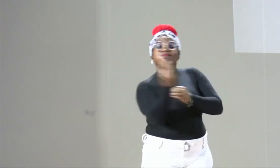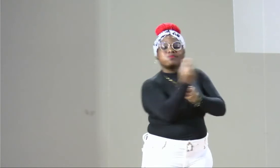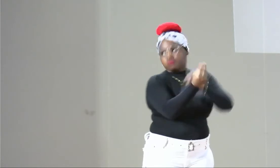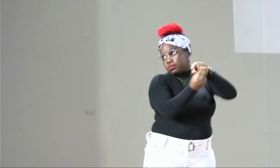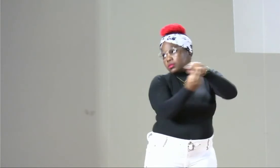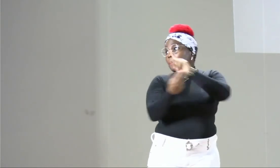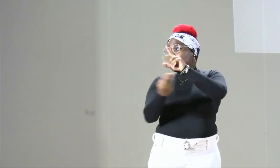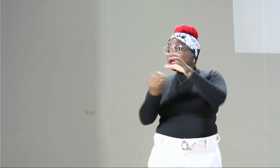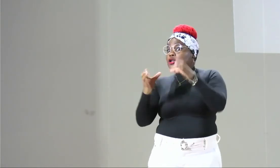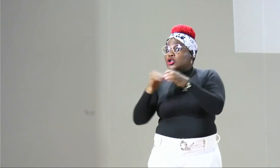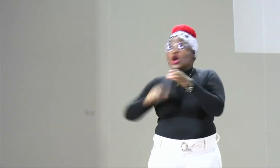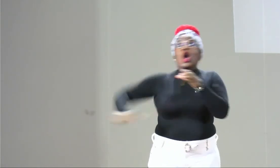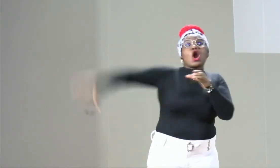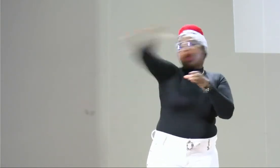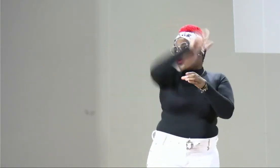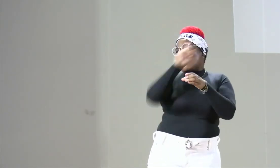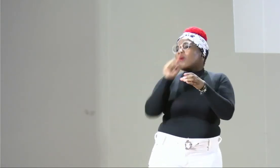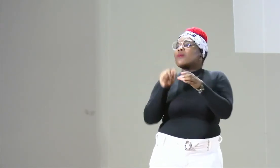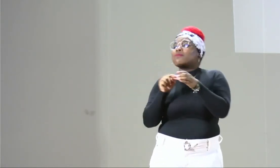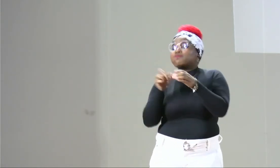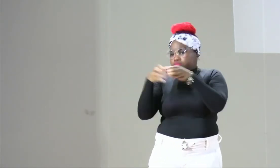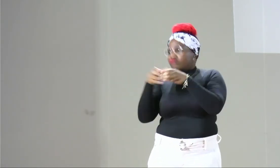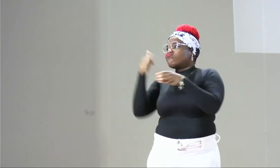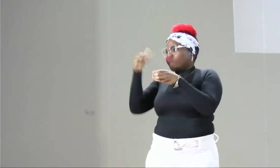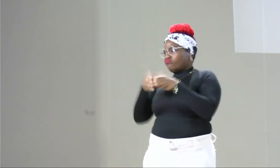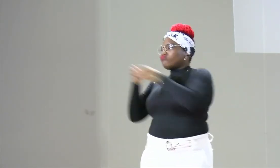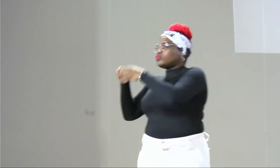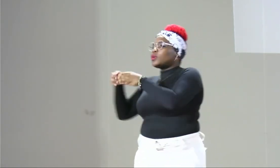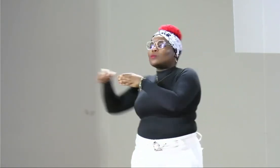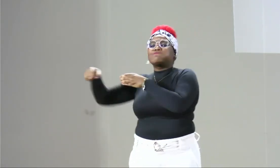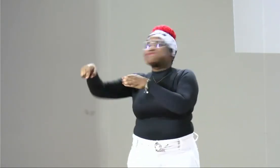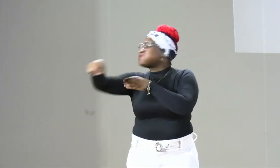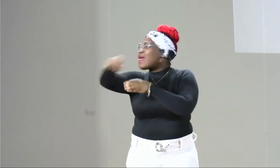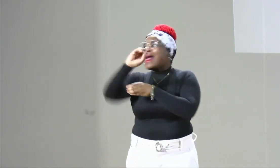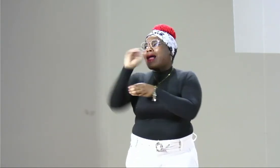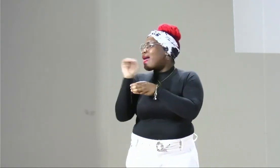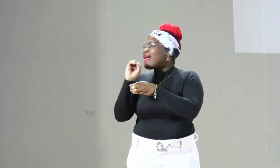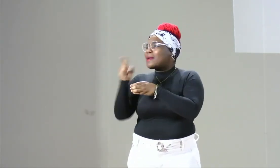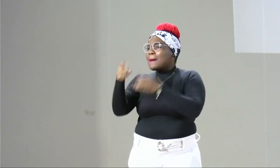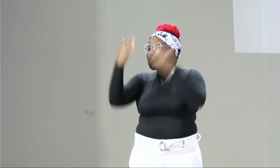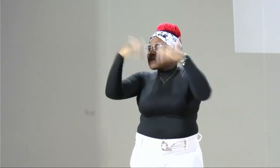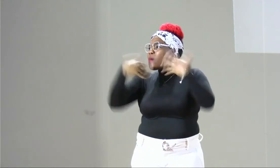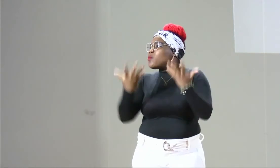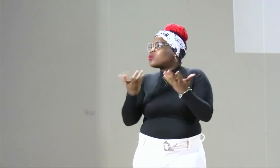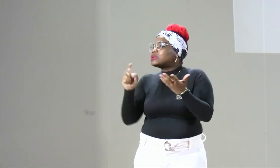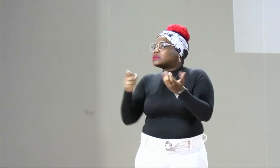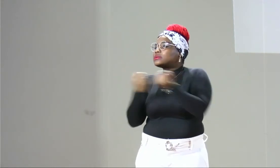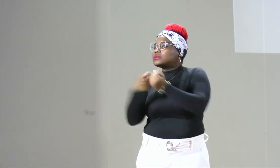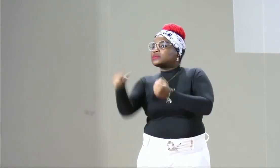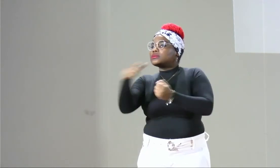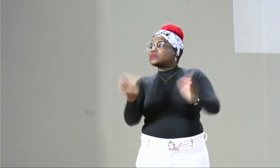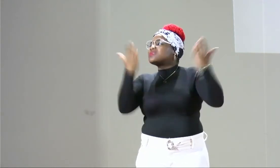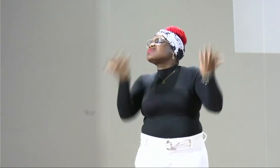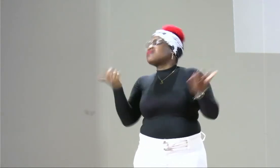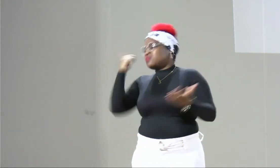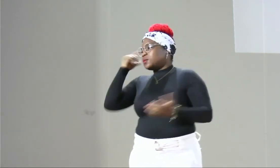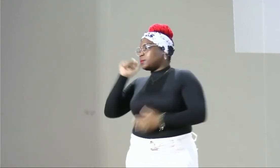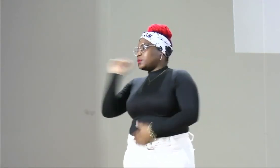cómo empoderarlas para que puedan salir y también los diferentes grupos que hay, que pues hablando de la generalidad, estos diferentes grupos